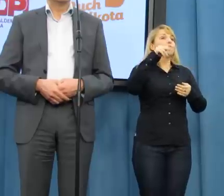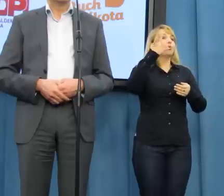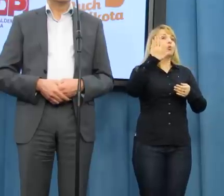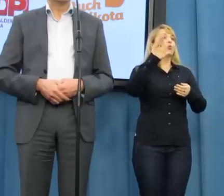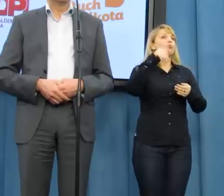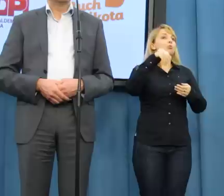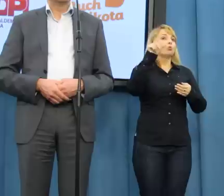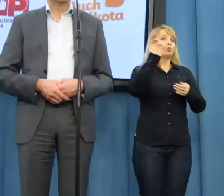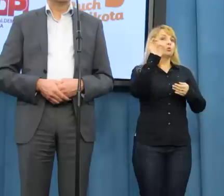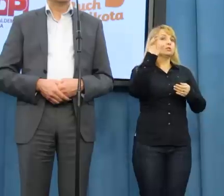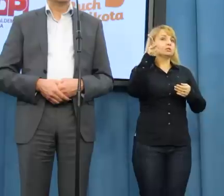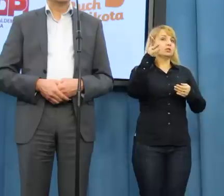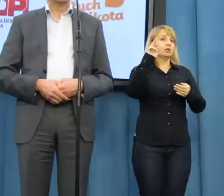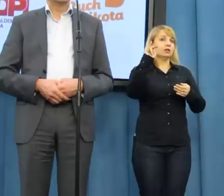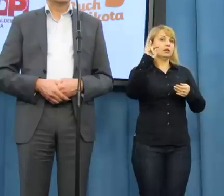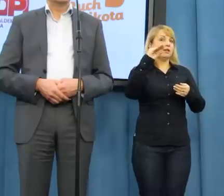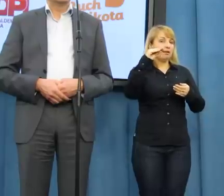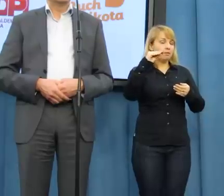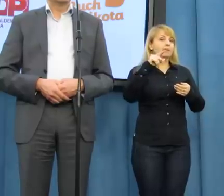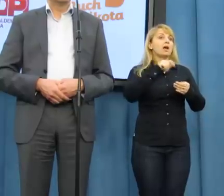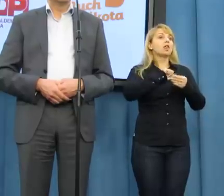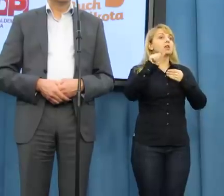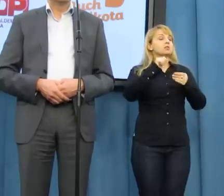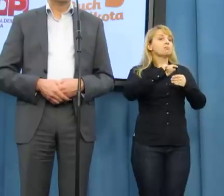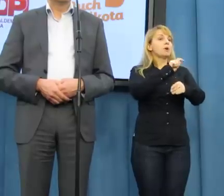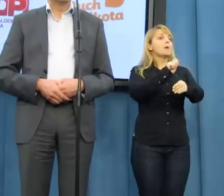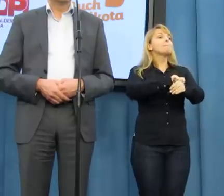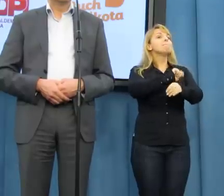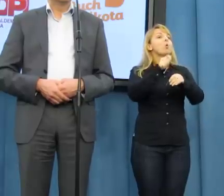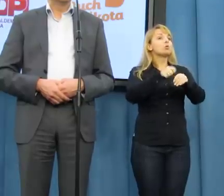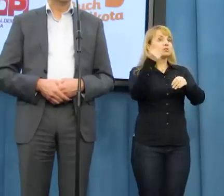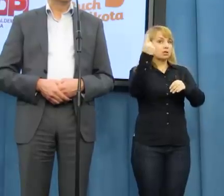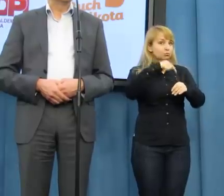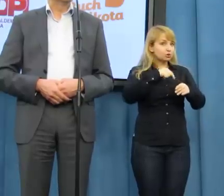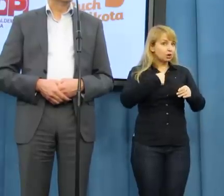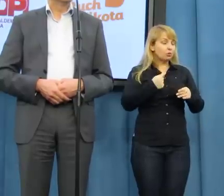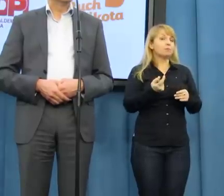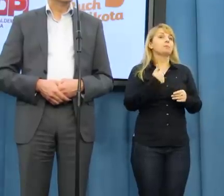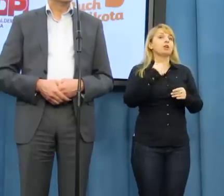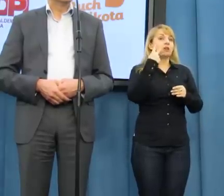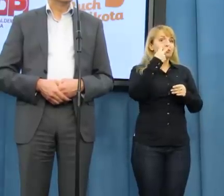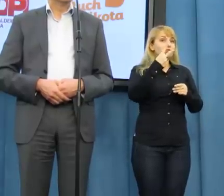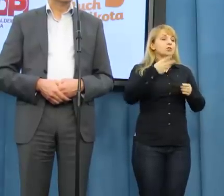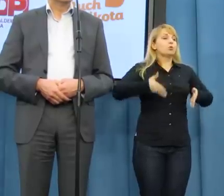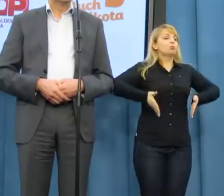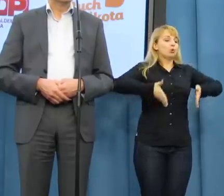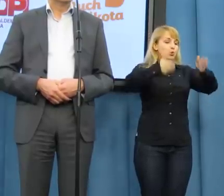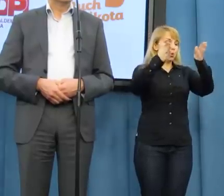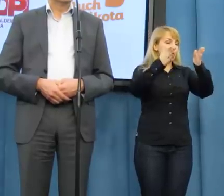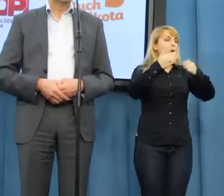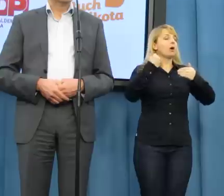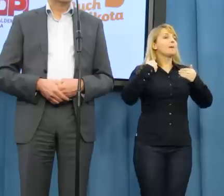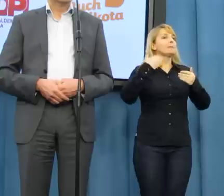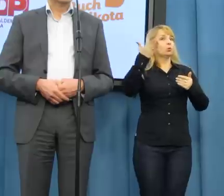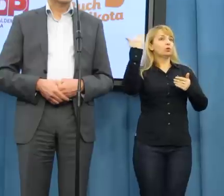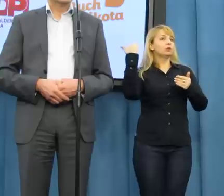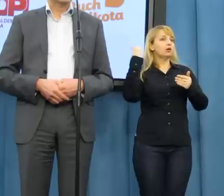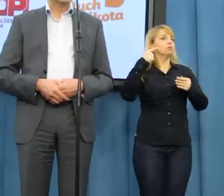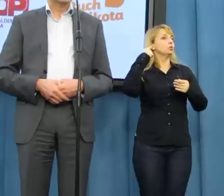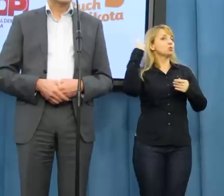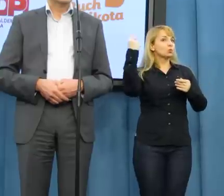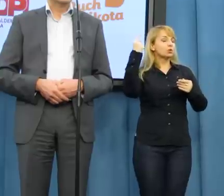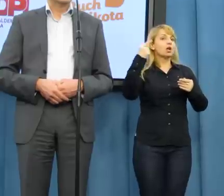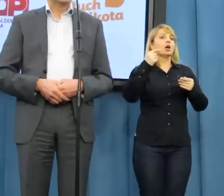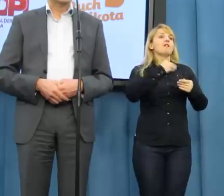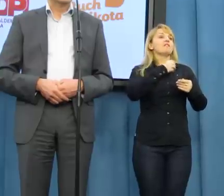wielkopolskiego z Poznania. Otóż pamiętamy, jeszcze niedawno mieliśmy do czynienia z trasą, która jest słynna z